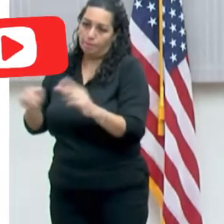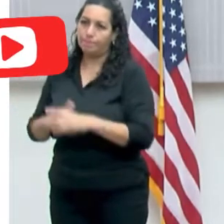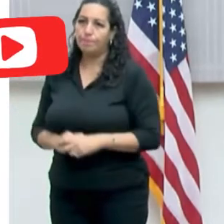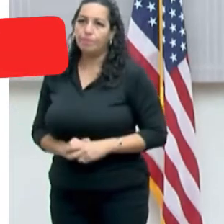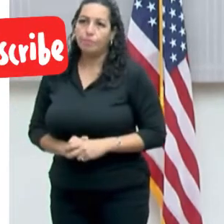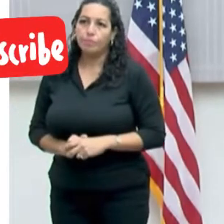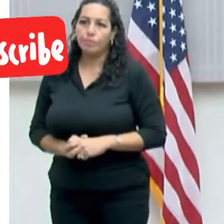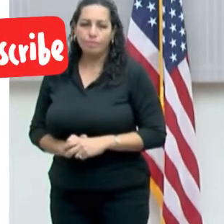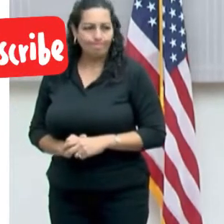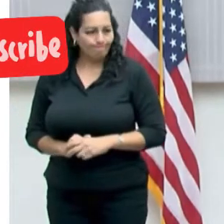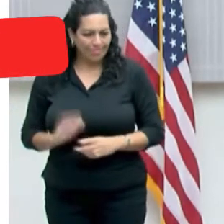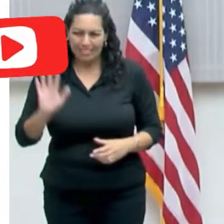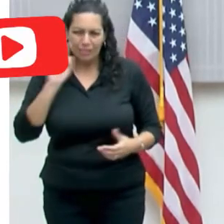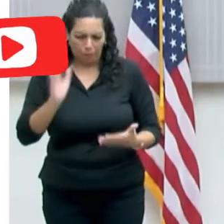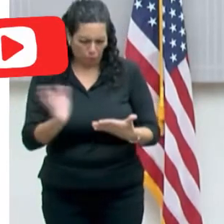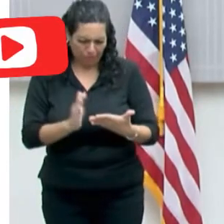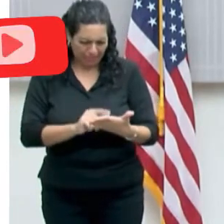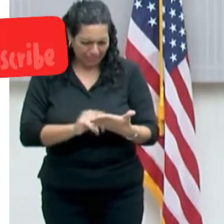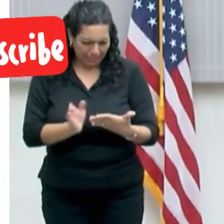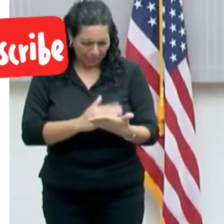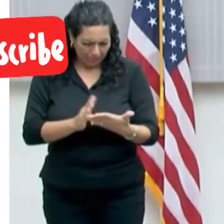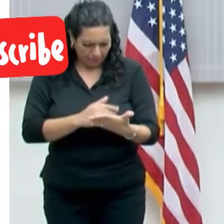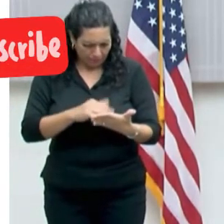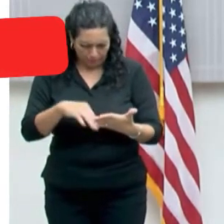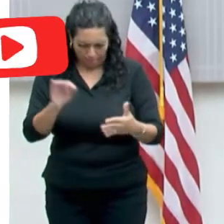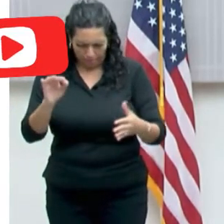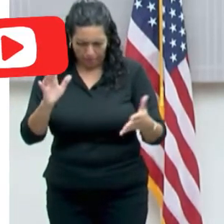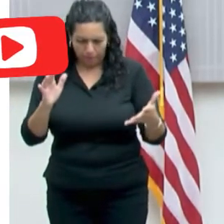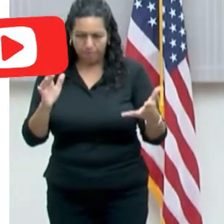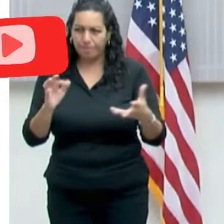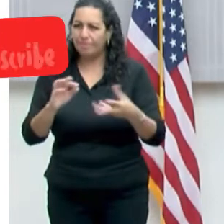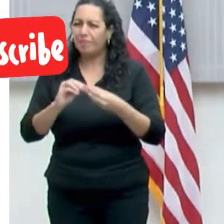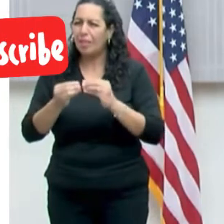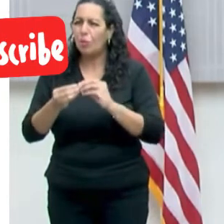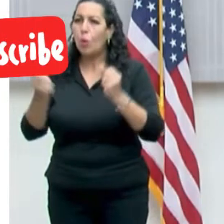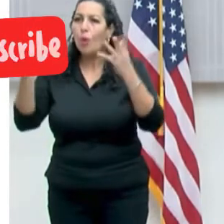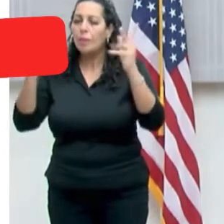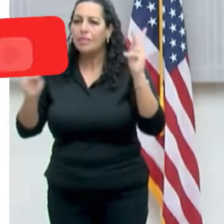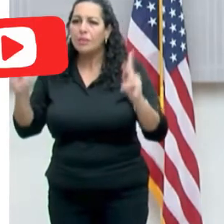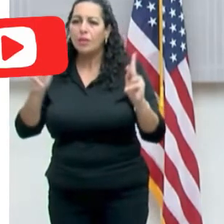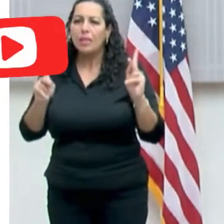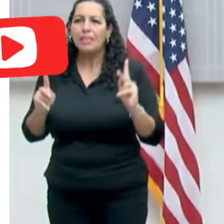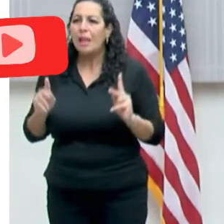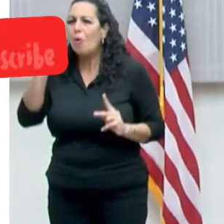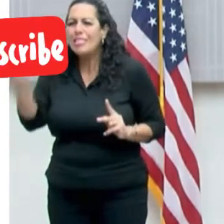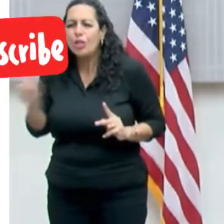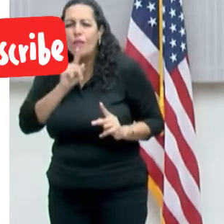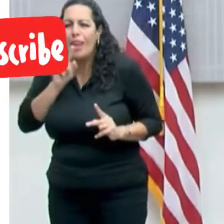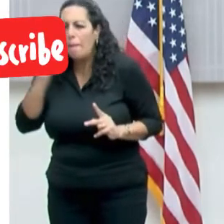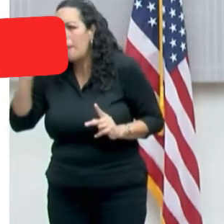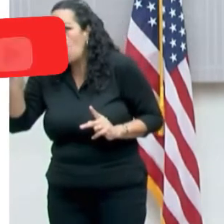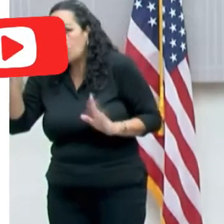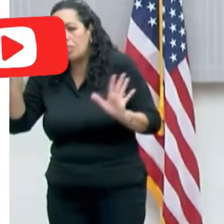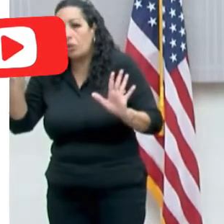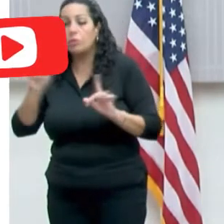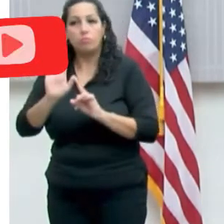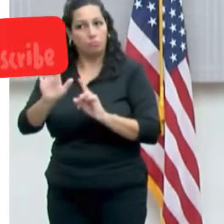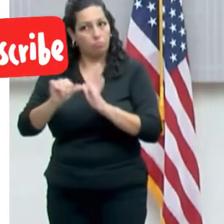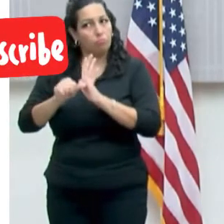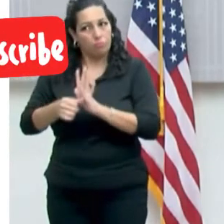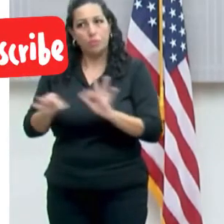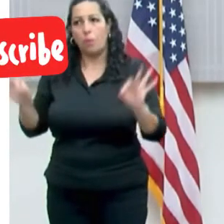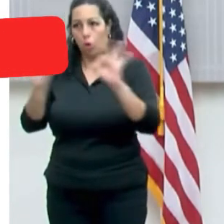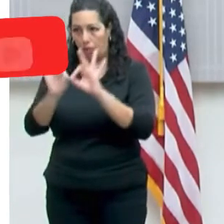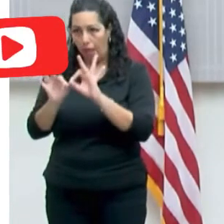La cifra la tengo conmigo y te la podemos suplir. Es una de cifras, la cifra exacta. El porcentaje es bien bajo, pero lo más importante